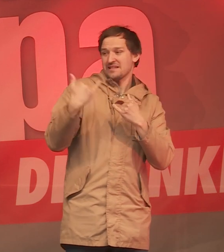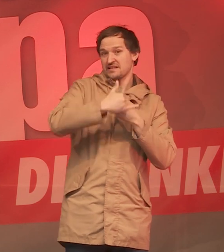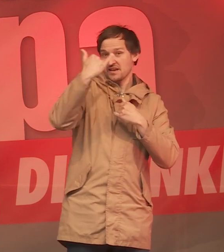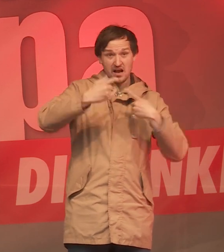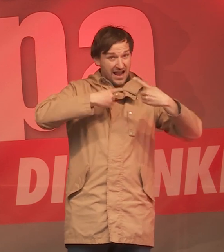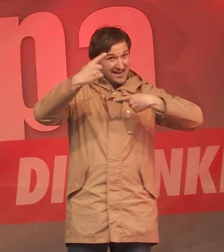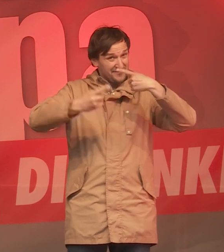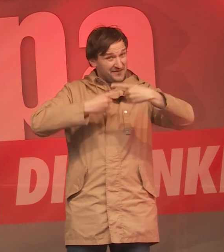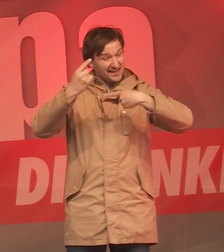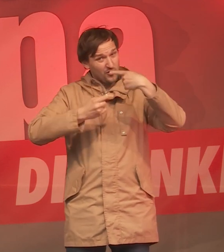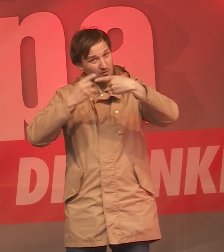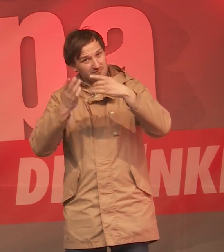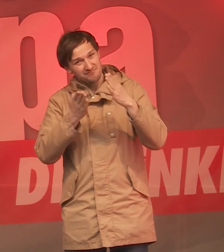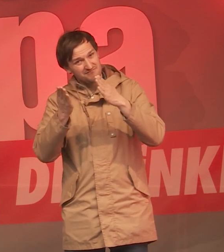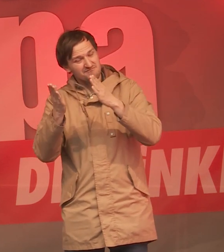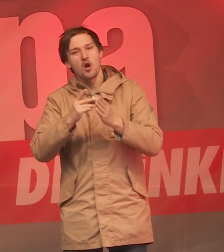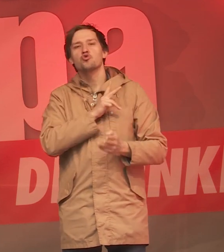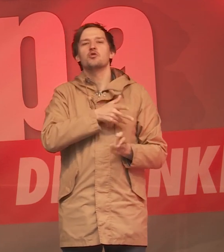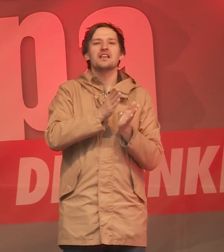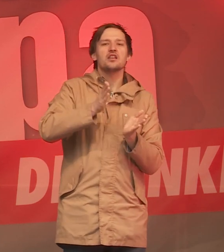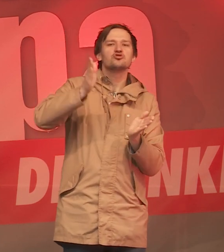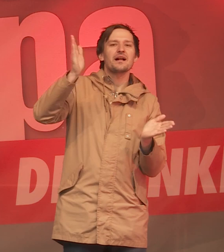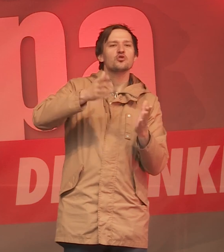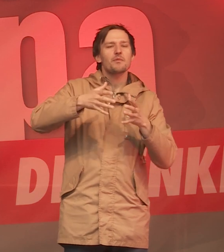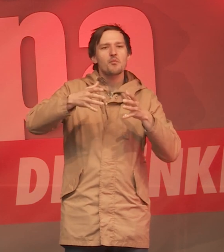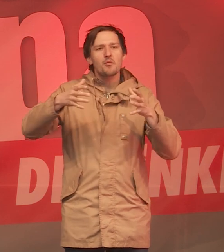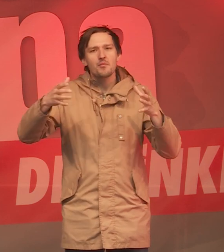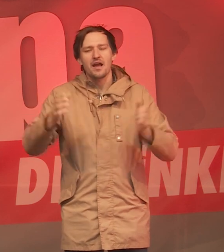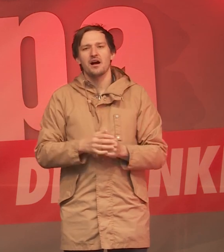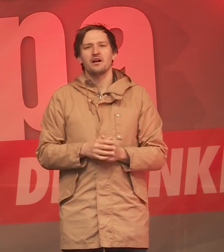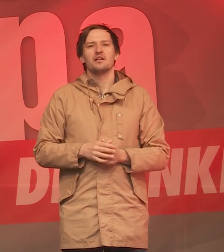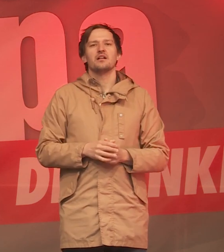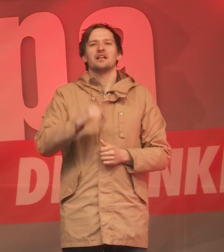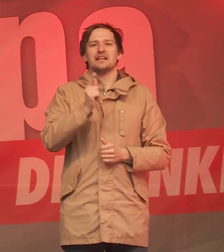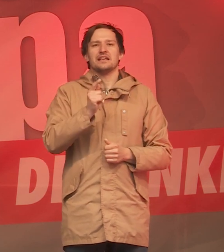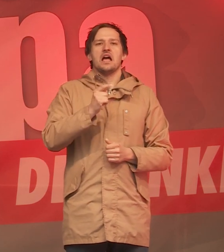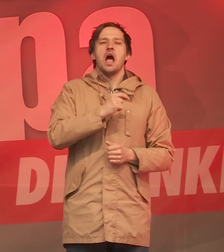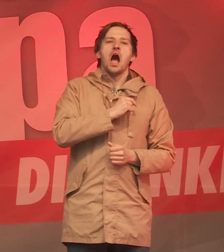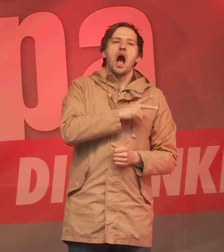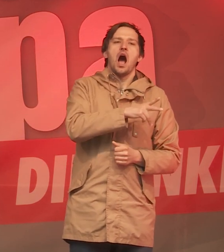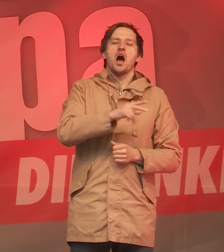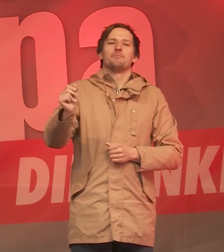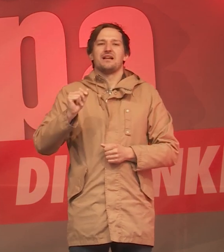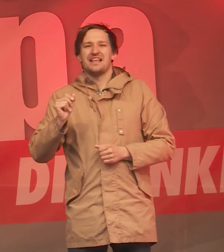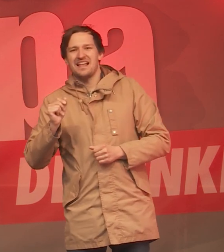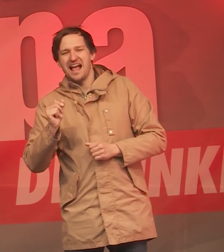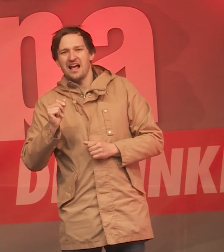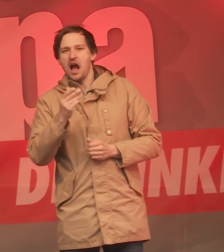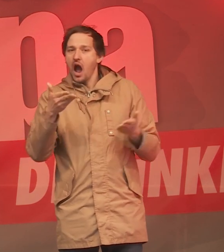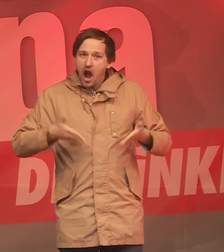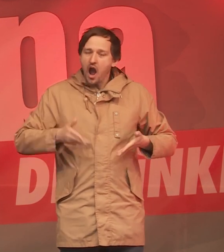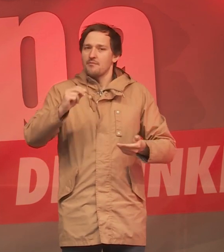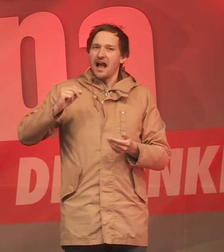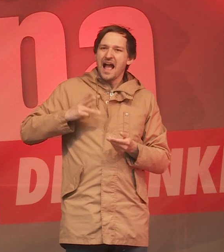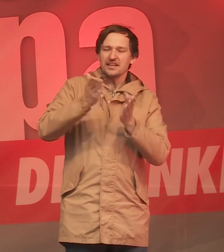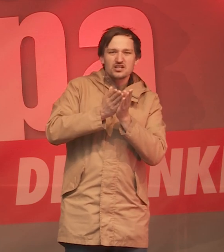erleben, eine Entwicklung zunehmender sozialer Spaltung, eine Entwicklung, wo die Ungleichheit wächst, wo die Mittelschicht schrumpft und wo viele Menschen